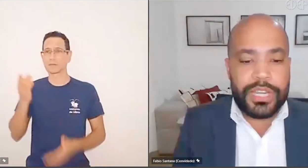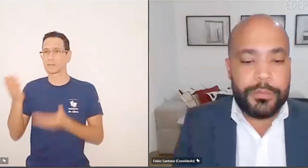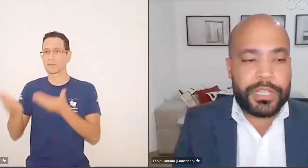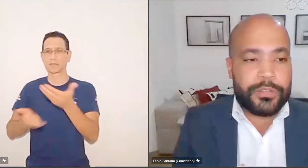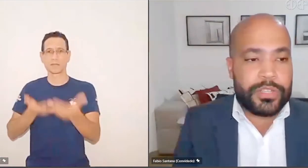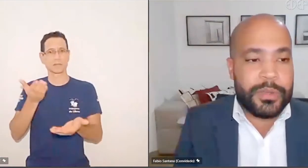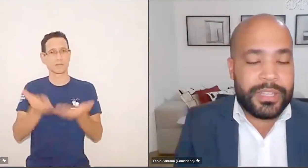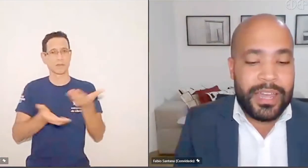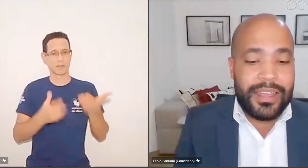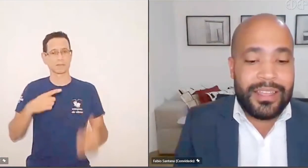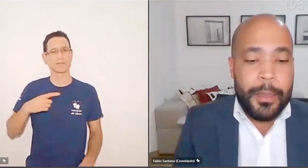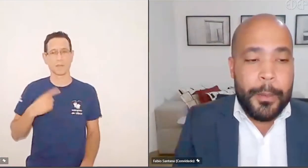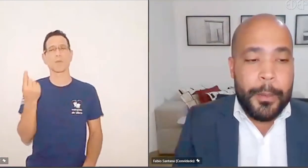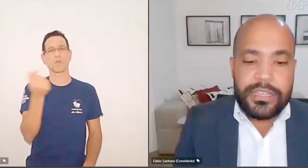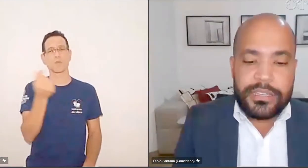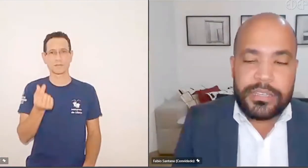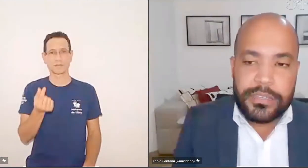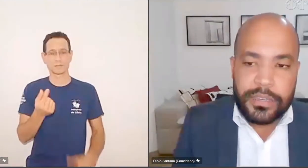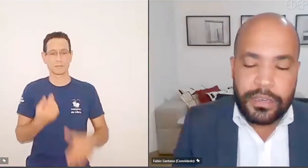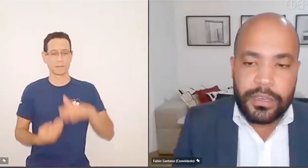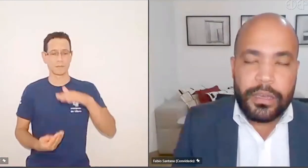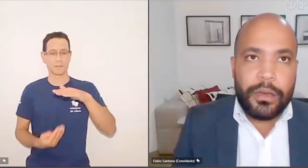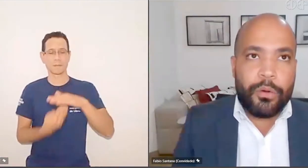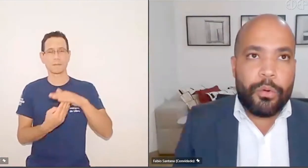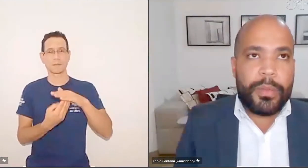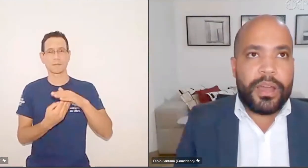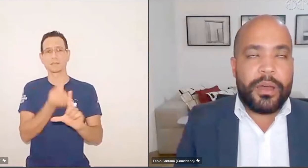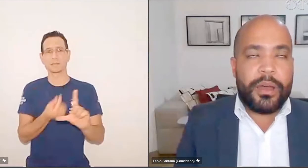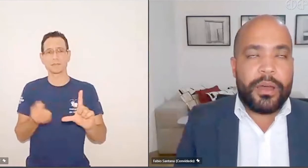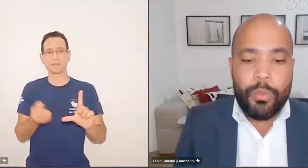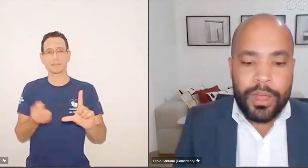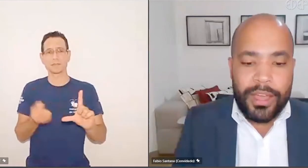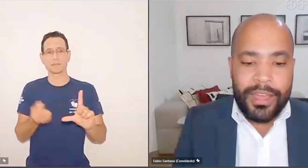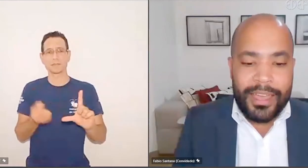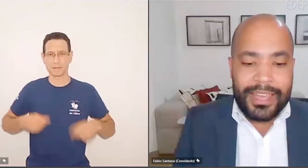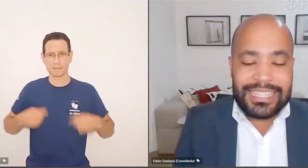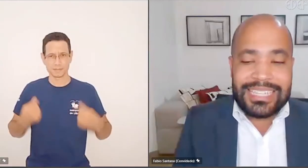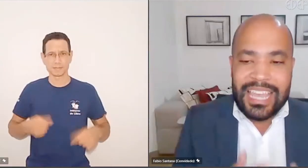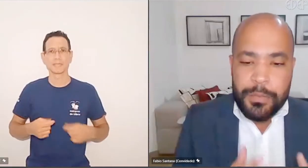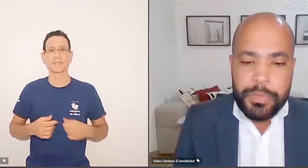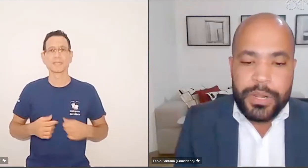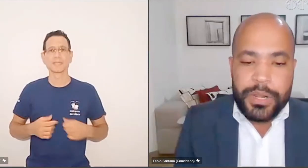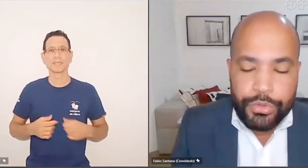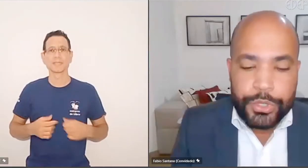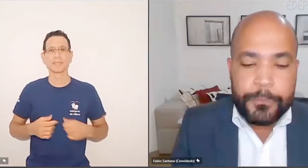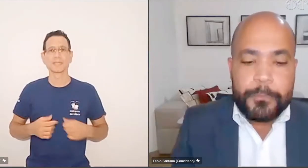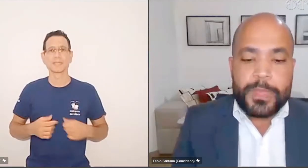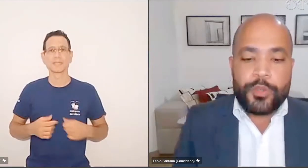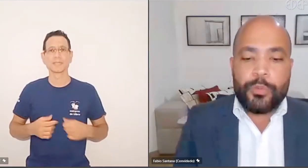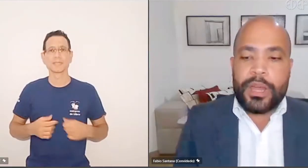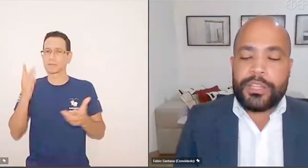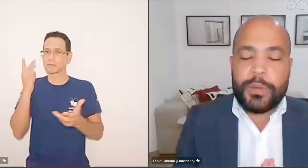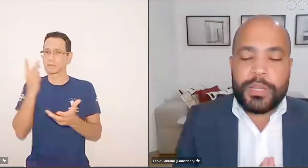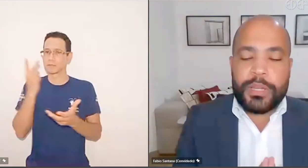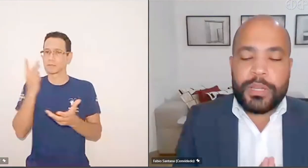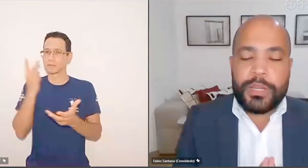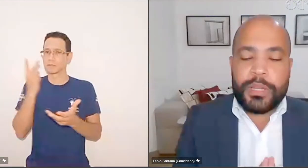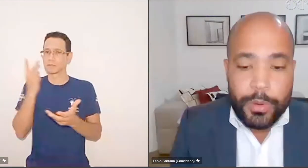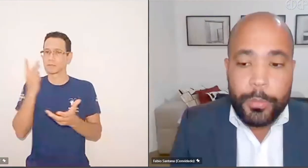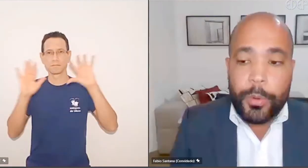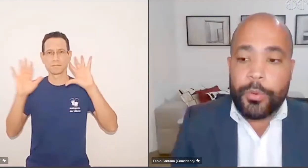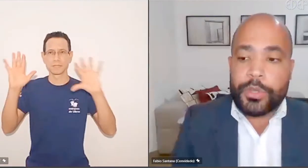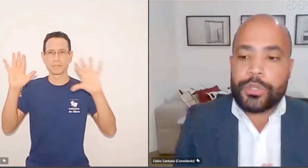E a limitação orçamentária precisa ser uma questão sempre no horizonte de uma